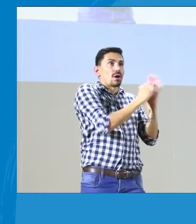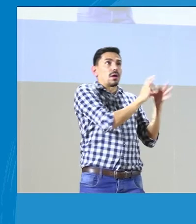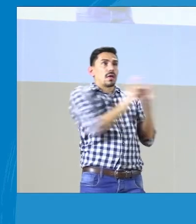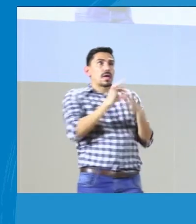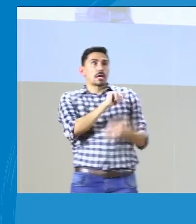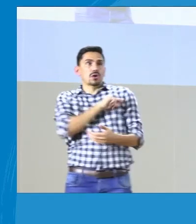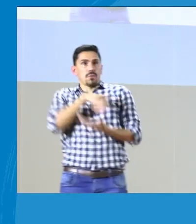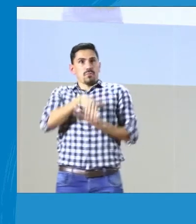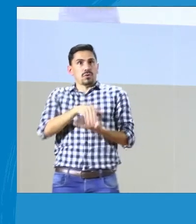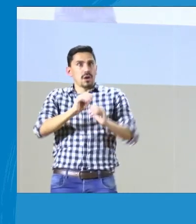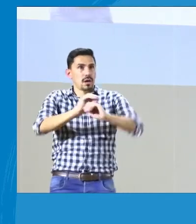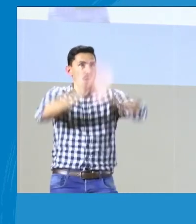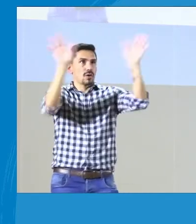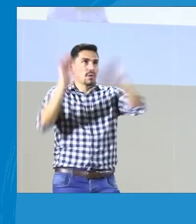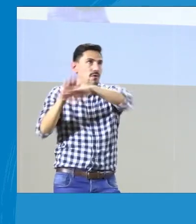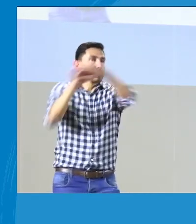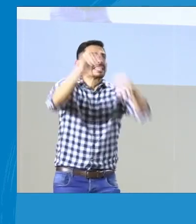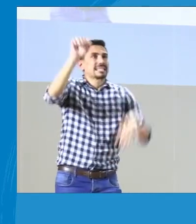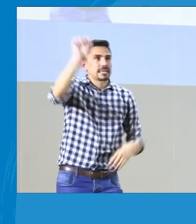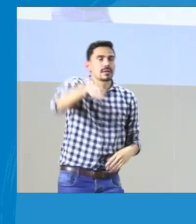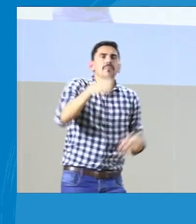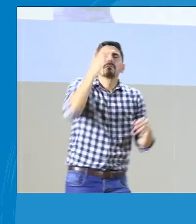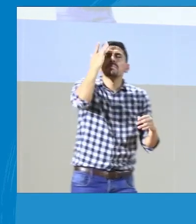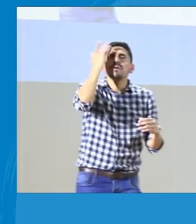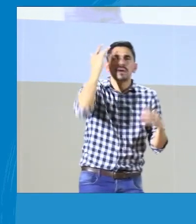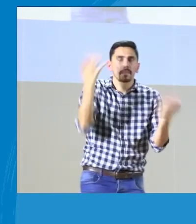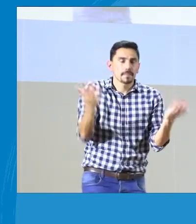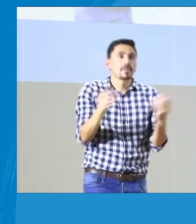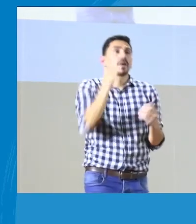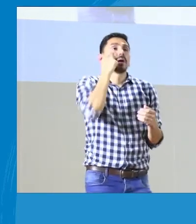Porque la posición del decreto y del insor quiere decir que sí.